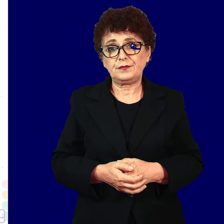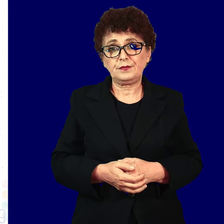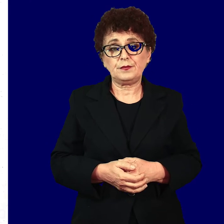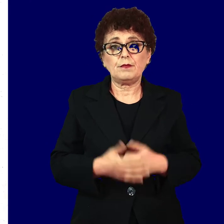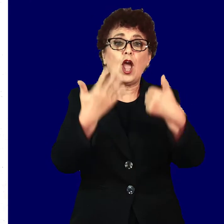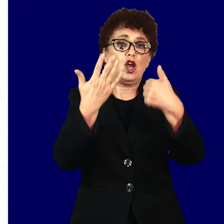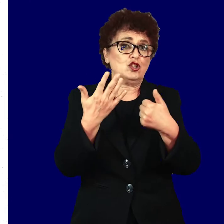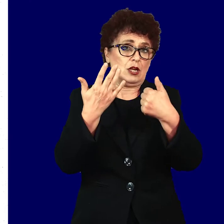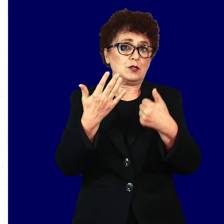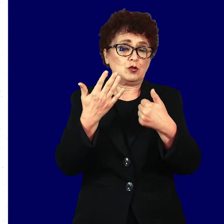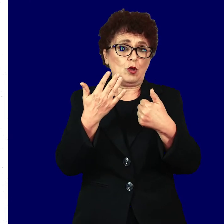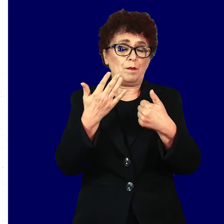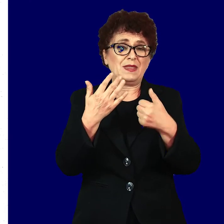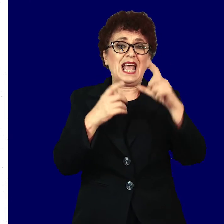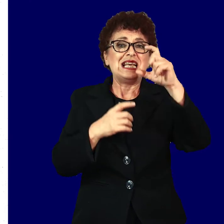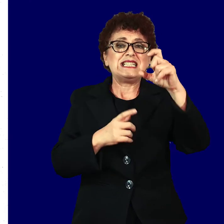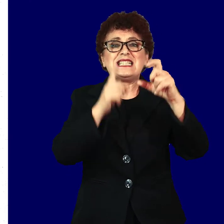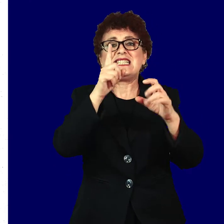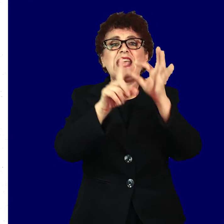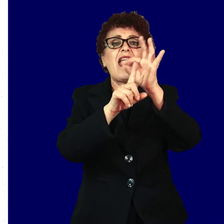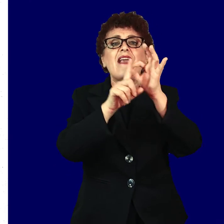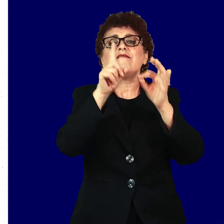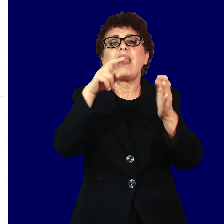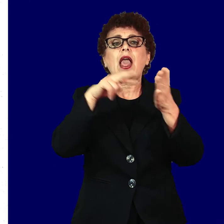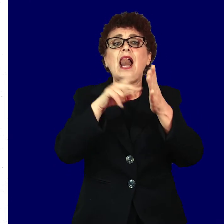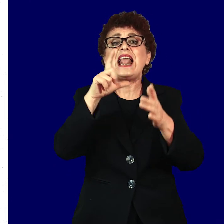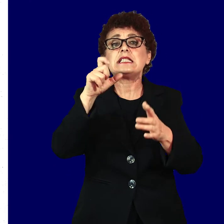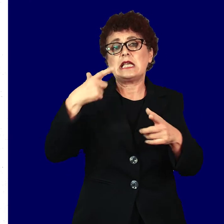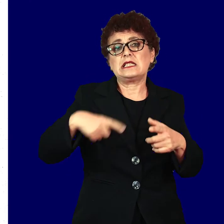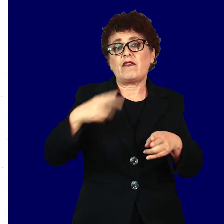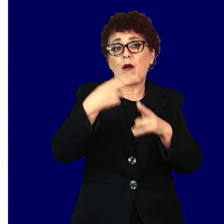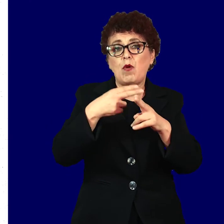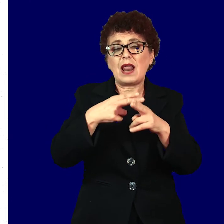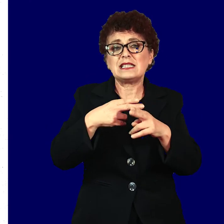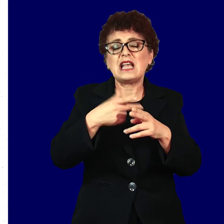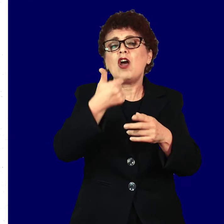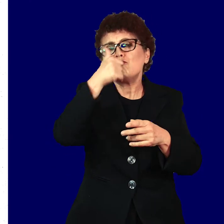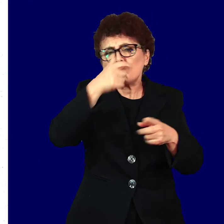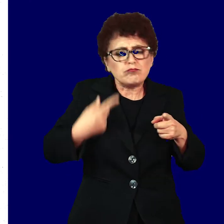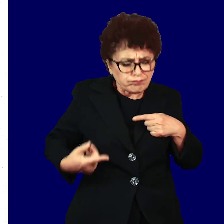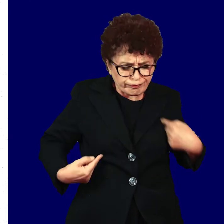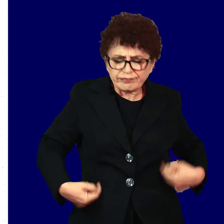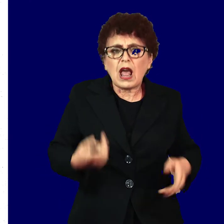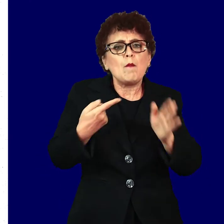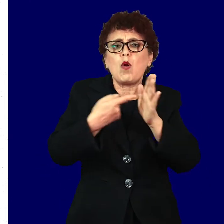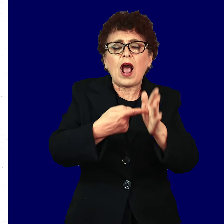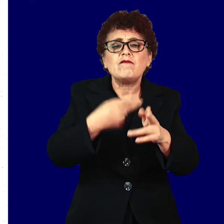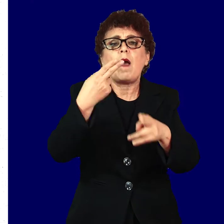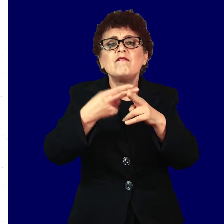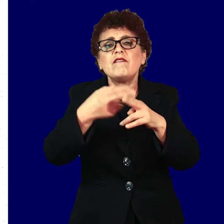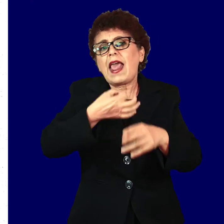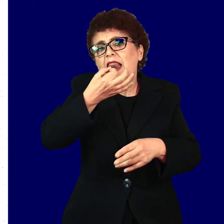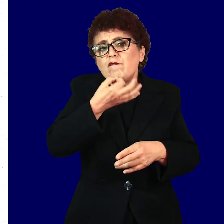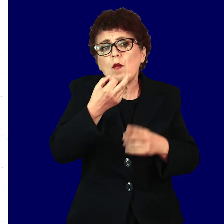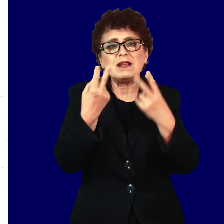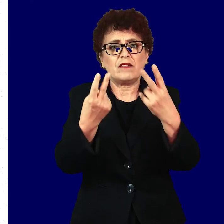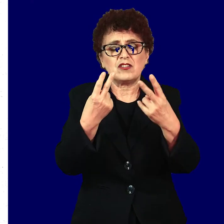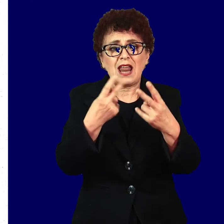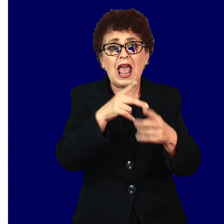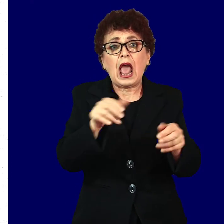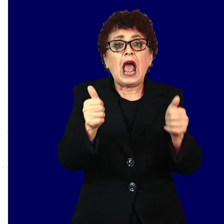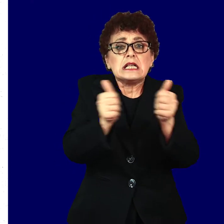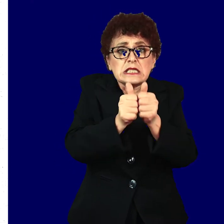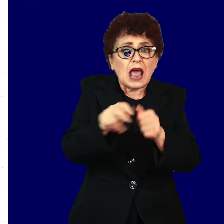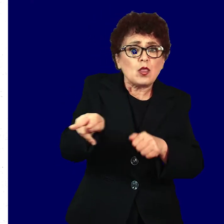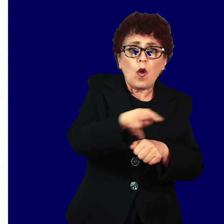Шесто – сифилис Симптоми и важни информации Симптомите се заеднички и кај